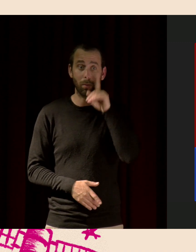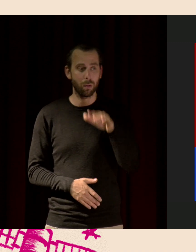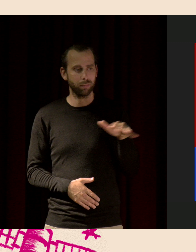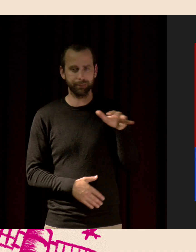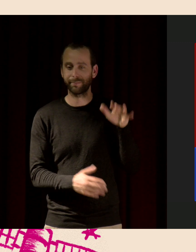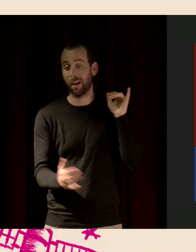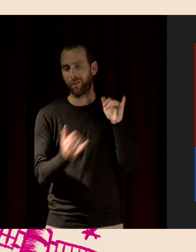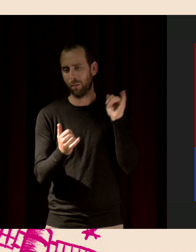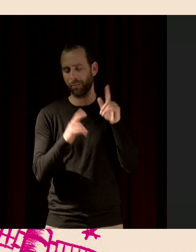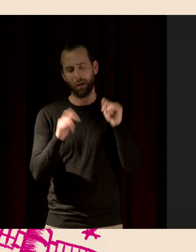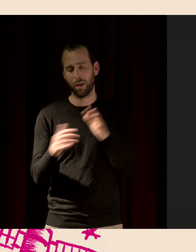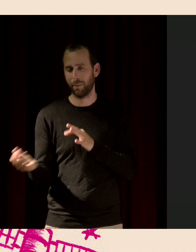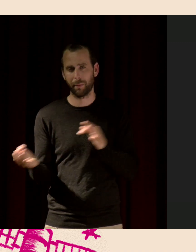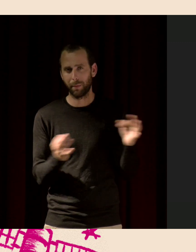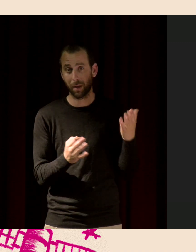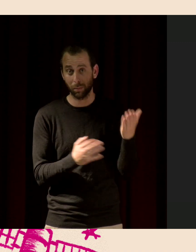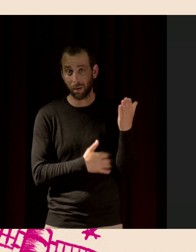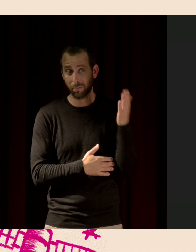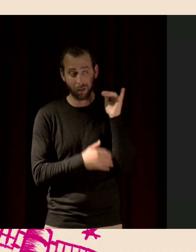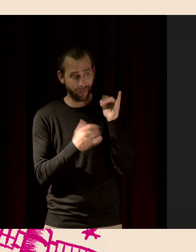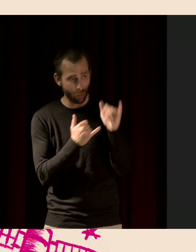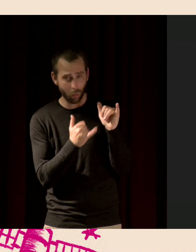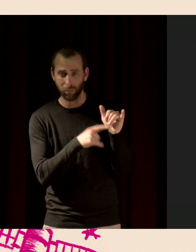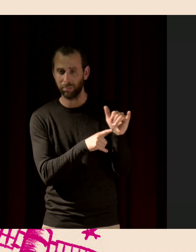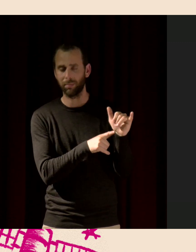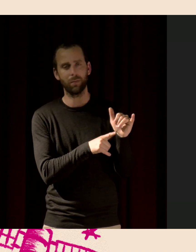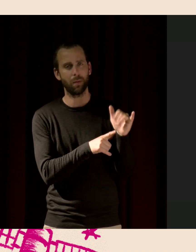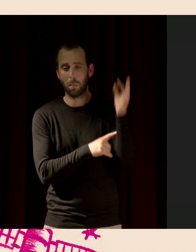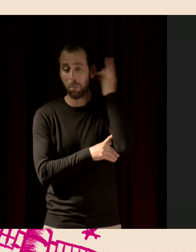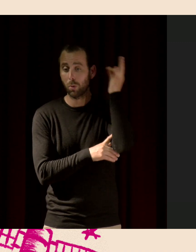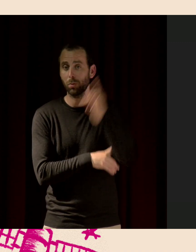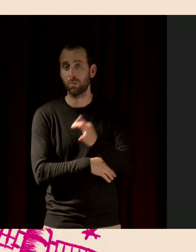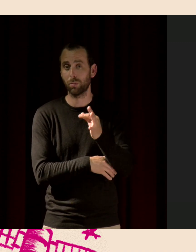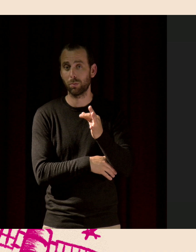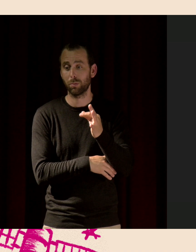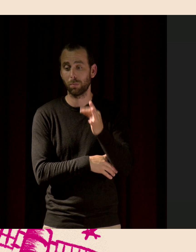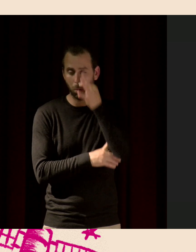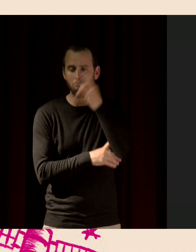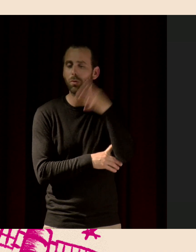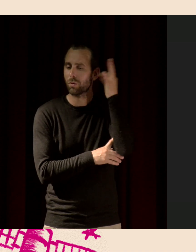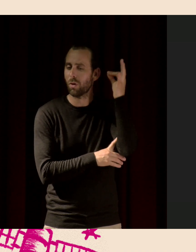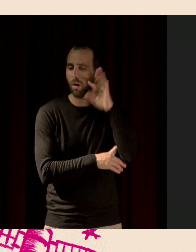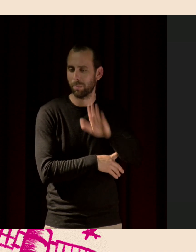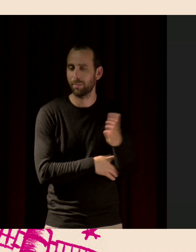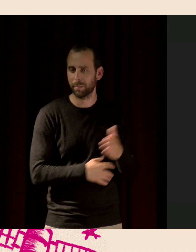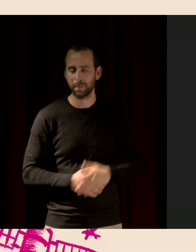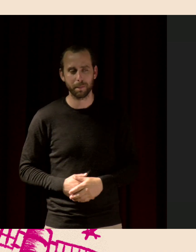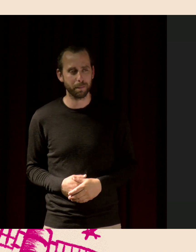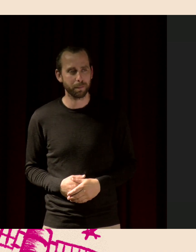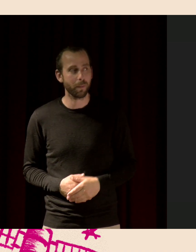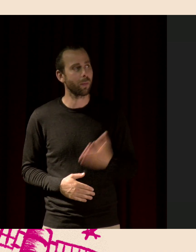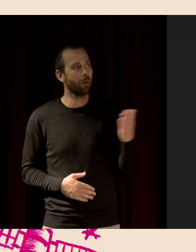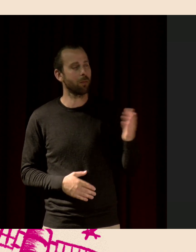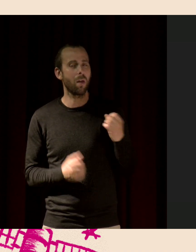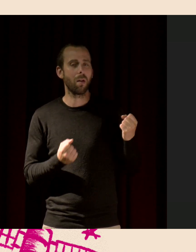avions. Or, les avions sont une forme de pollution sonore. Alors, ce qui nous conduit en fait à une écoute